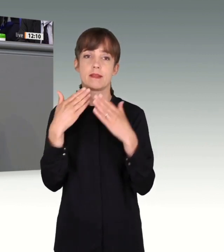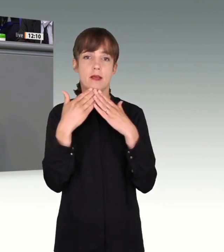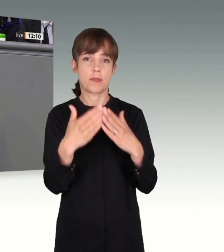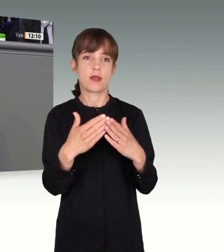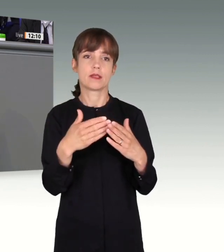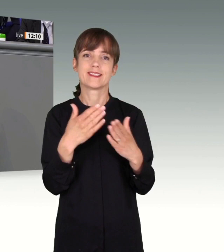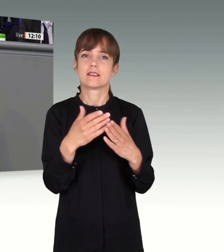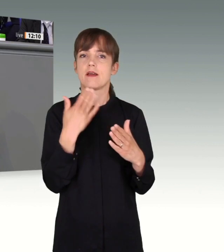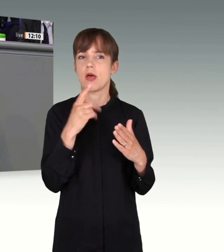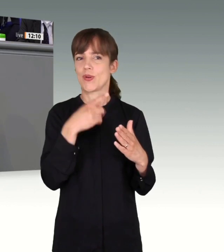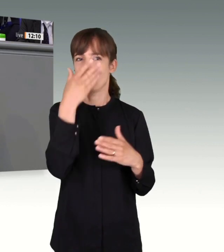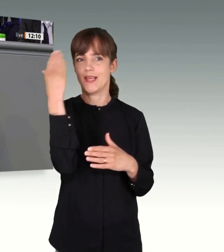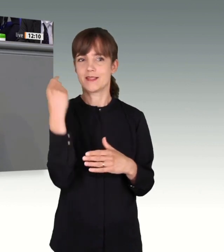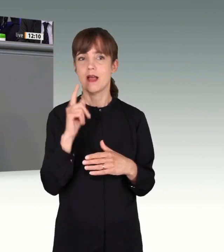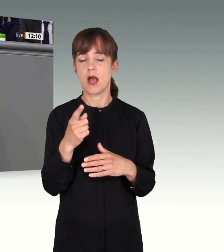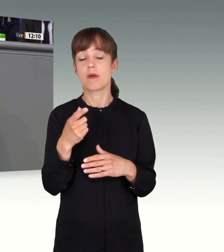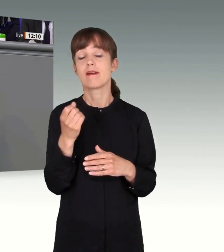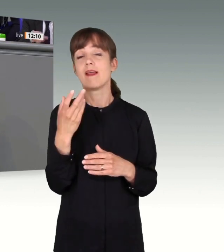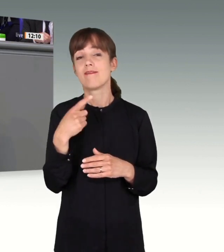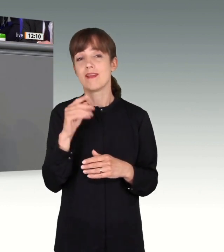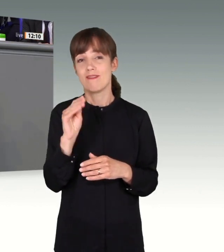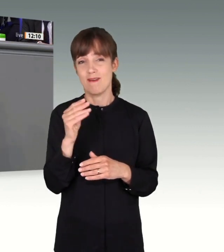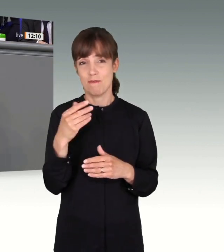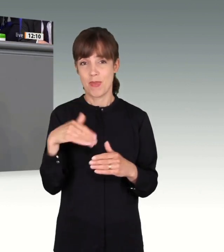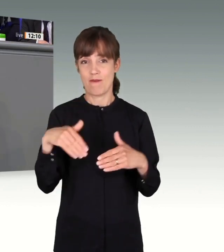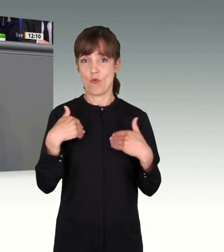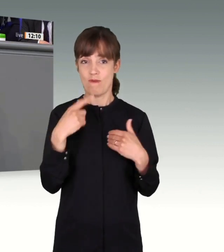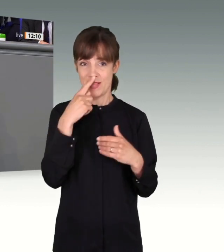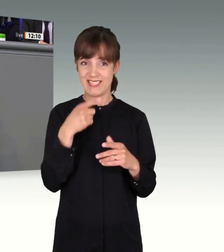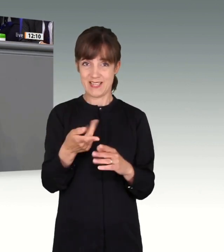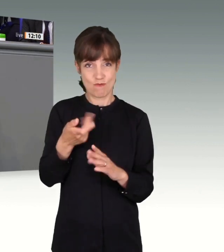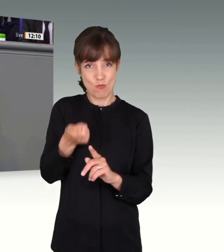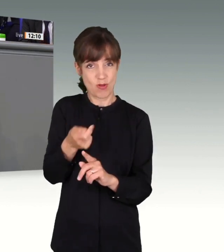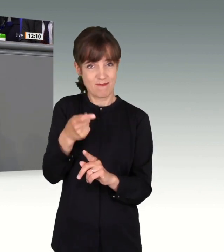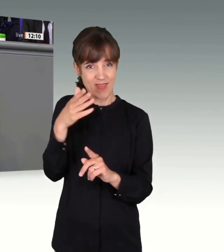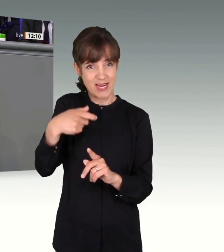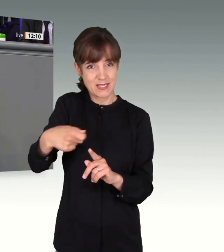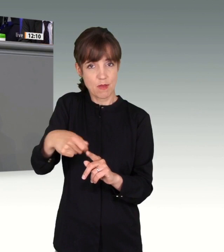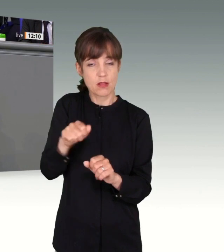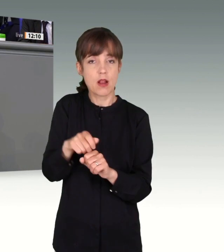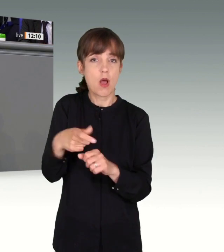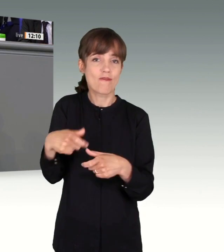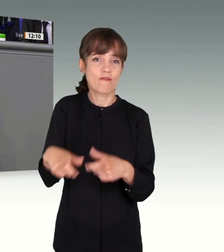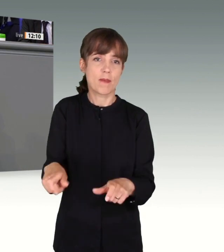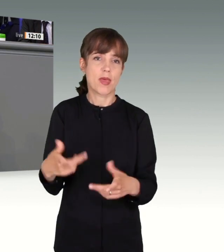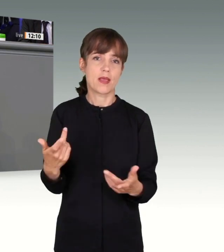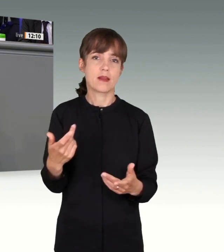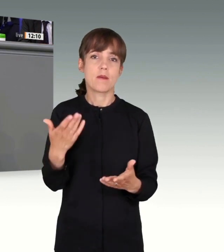aufgearbeitet als Ausdruck parlamentarischer Kontrolle der Exekutiven. Das ist eine der Stärken unseres freiheitlich